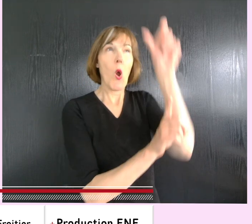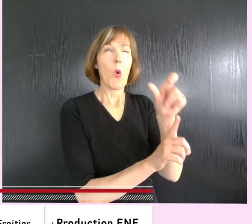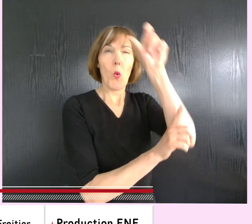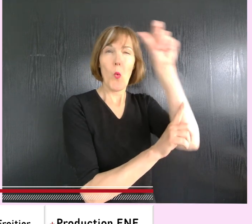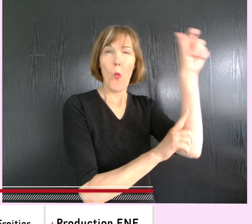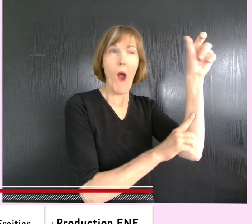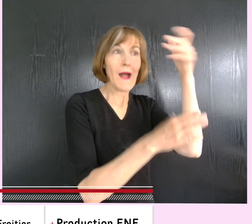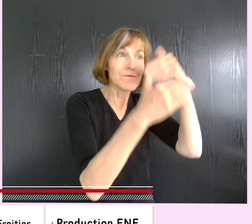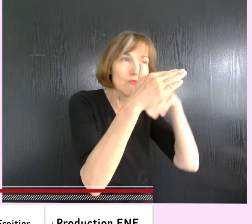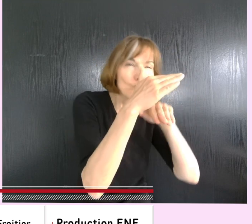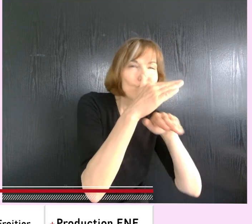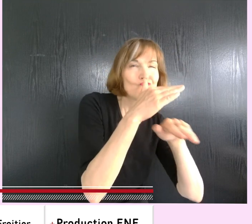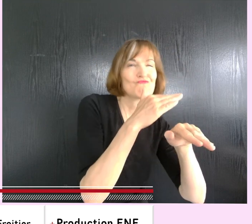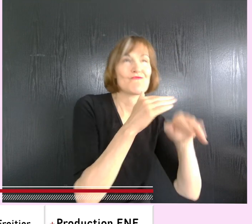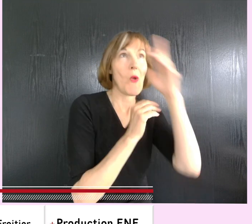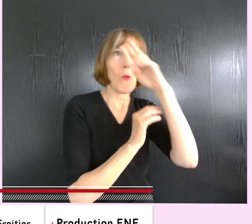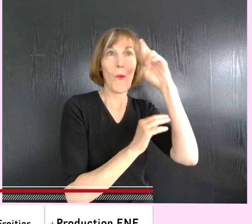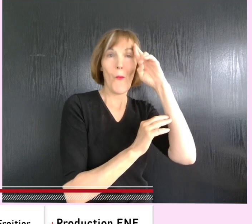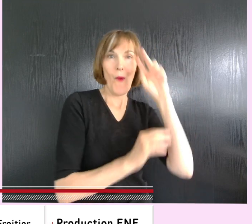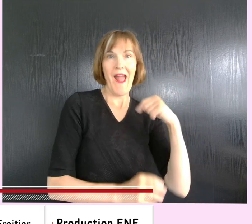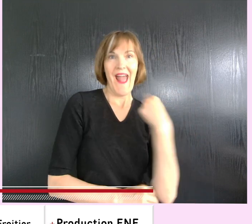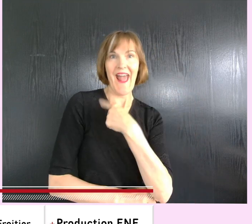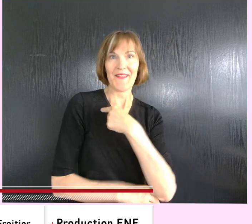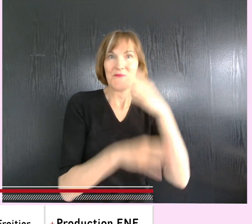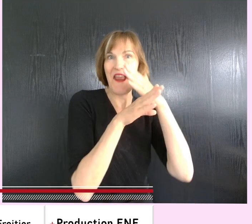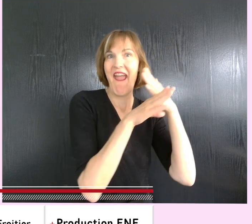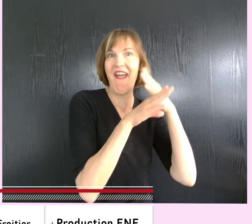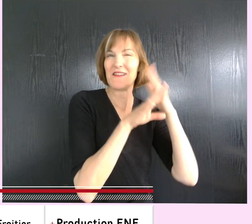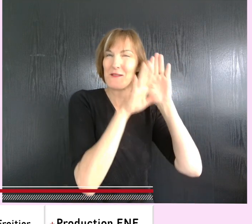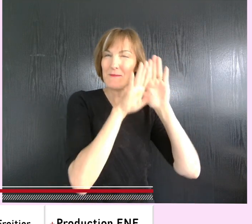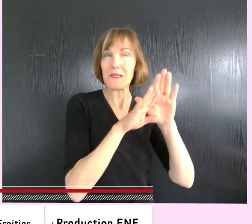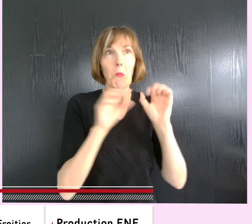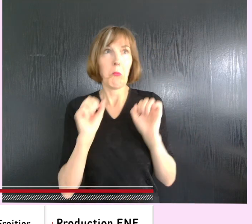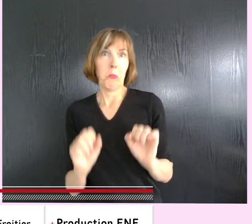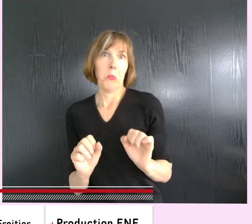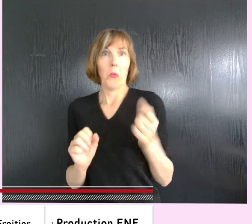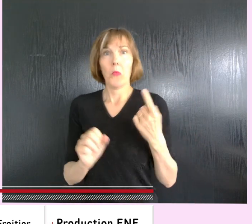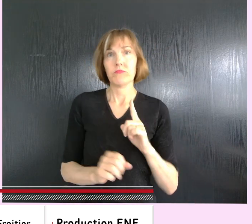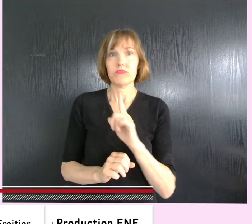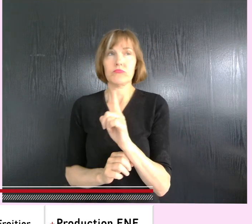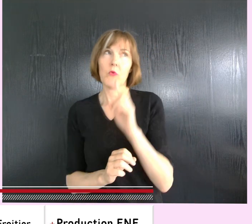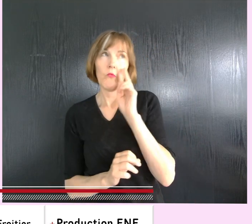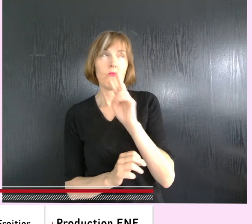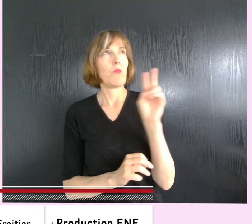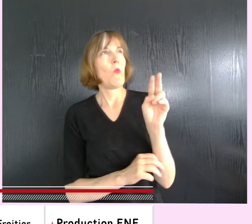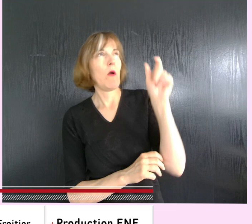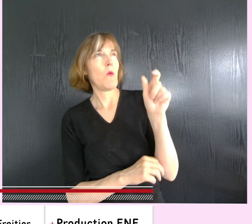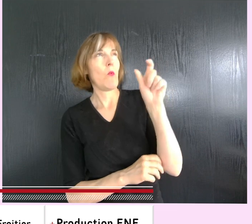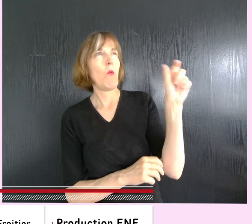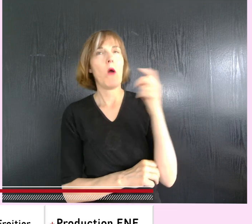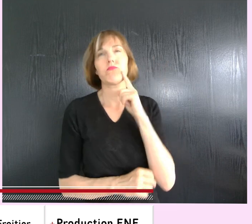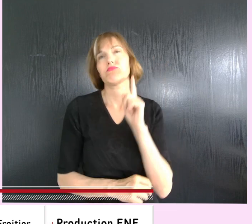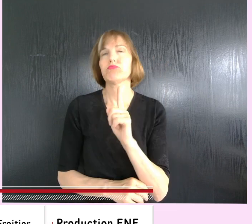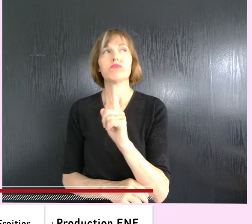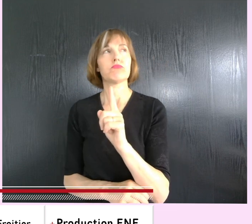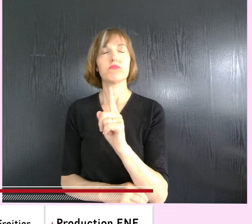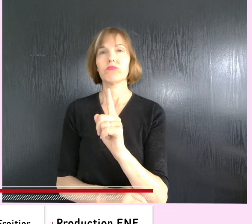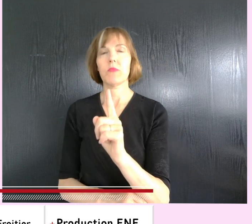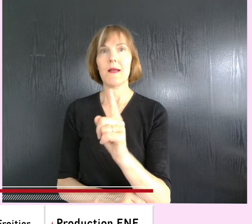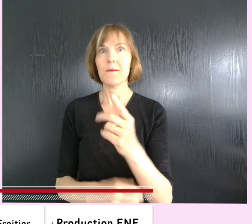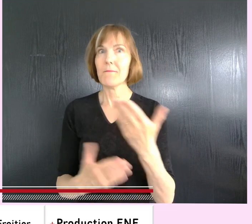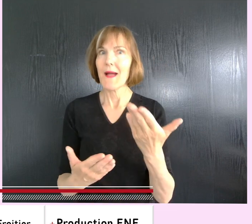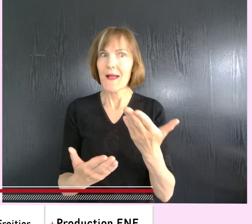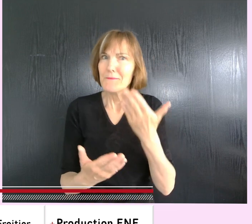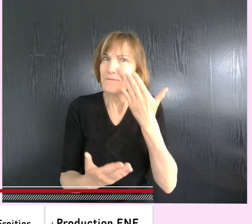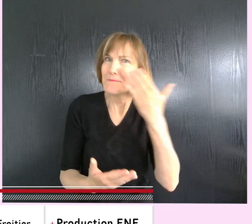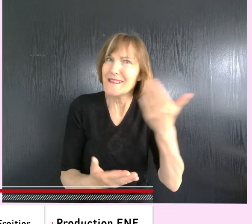Sous toute croix, notre roi a caché une bénédiction. Nous pouvons nous détourner d'une croix, passer outre, mais